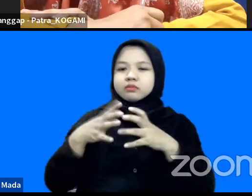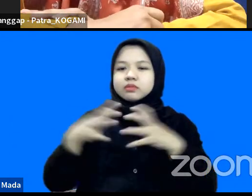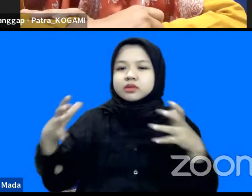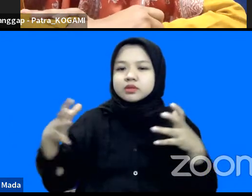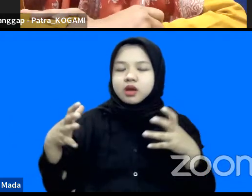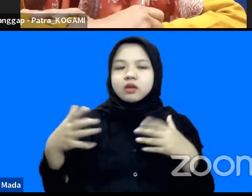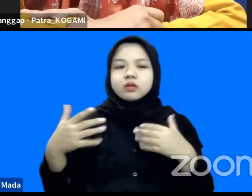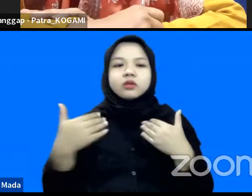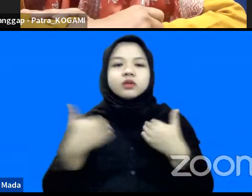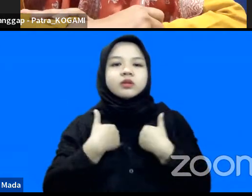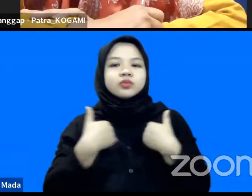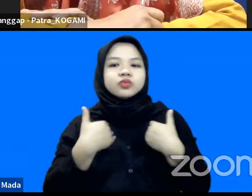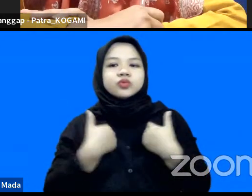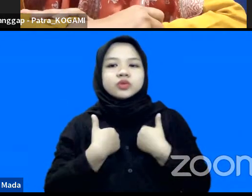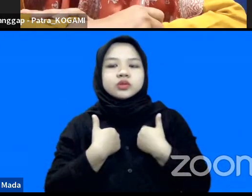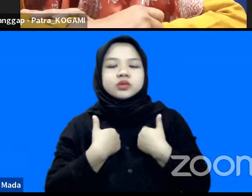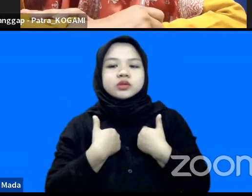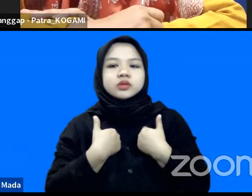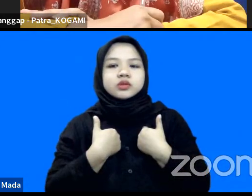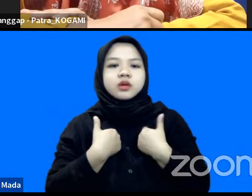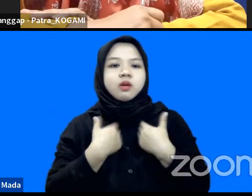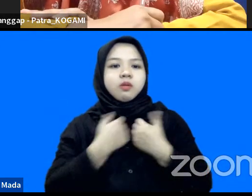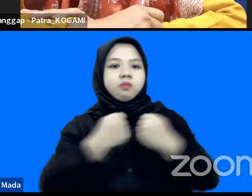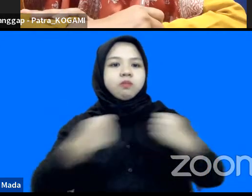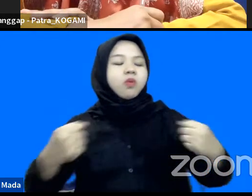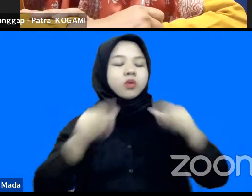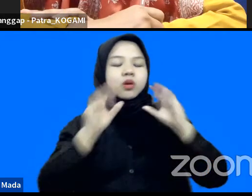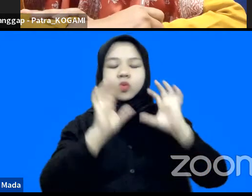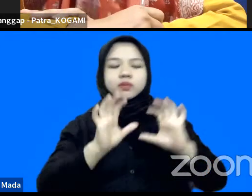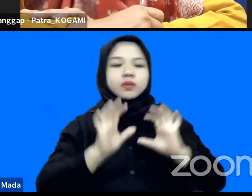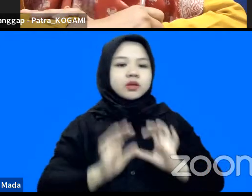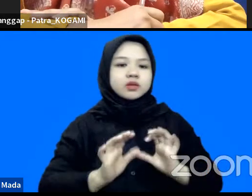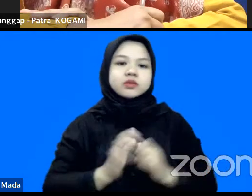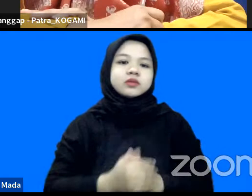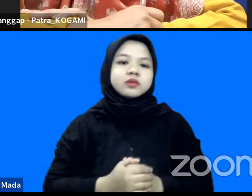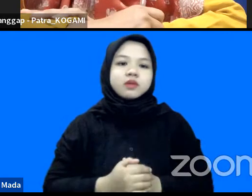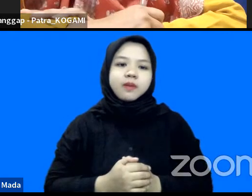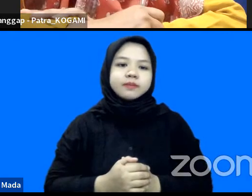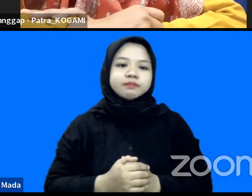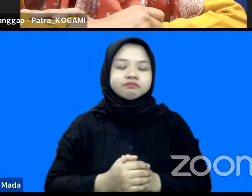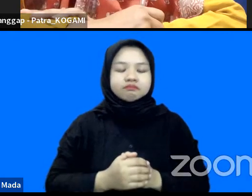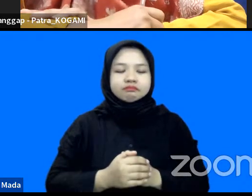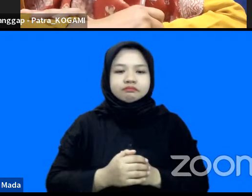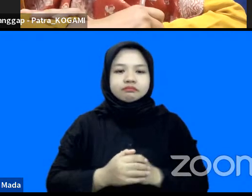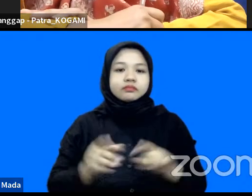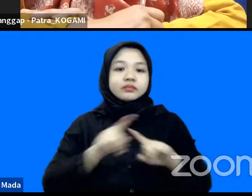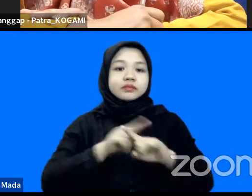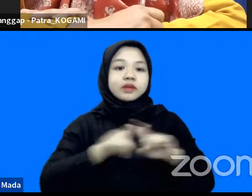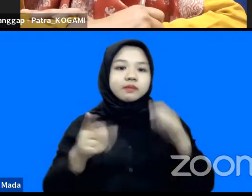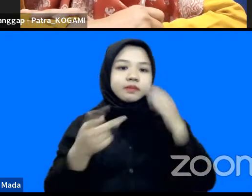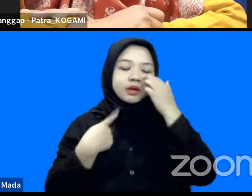apa namanya power yang luar biasa gitu tetapi kemudian kita terjebak di dalamnya